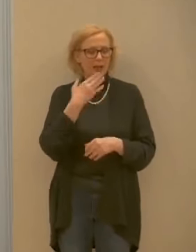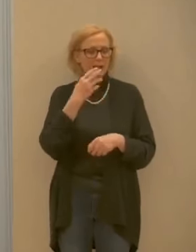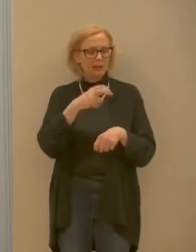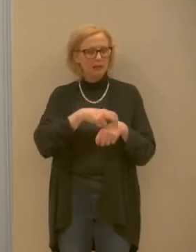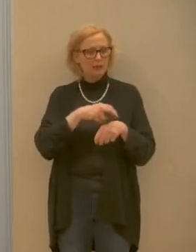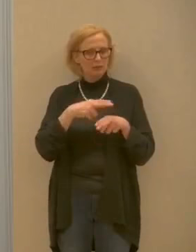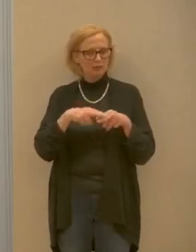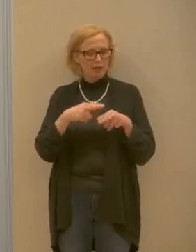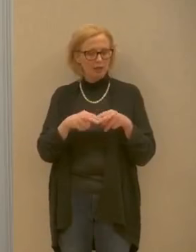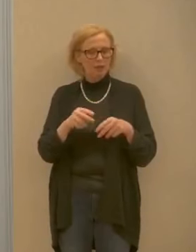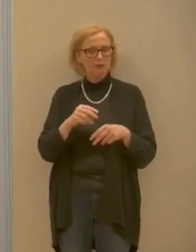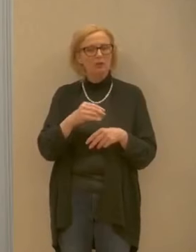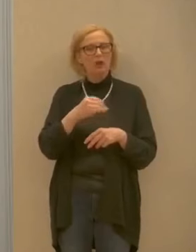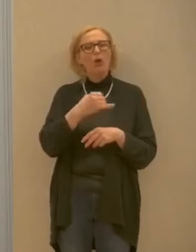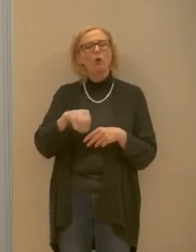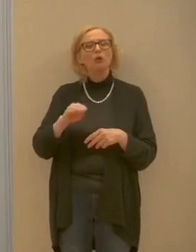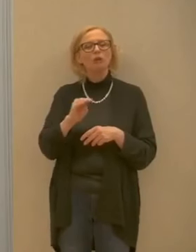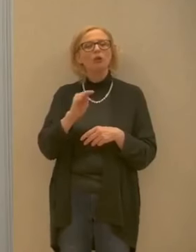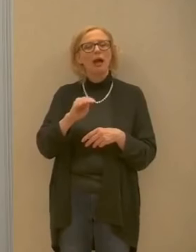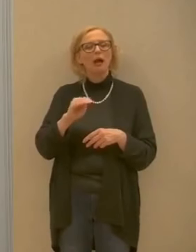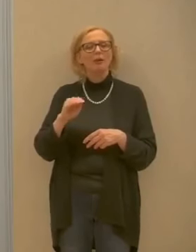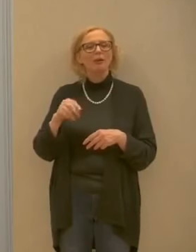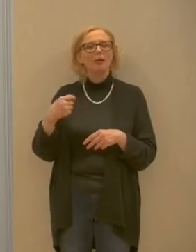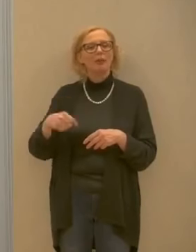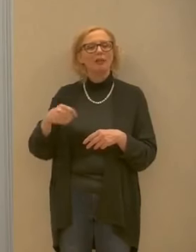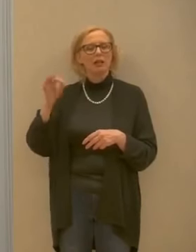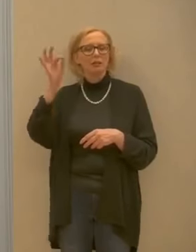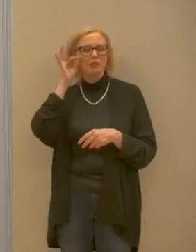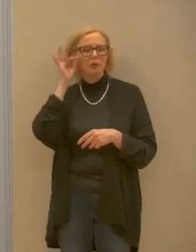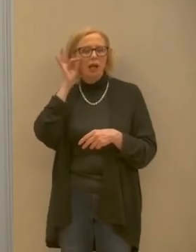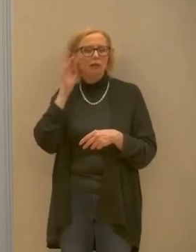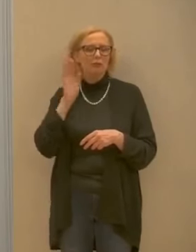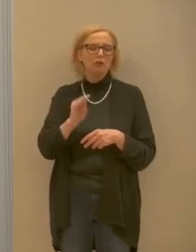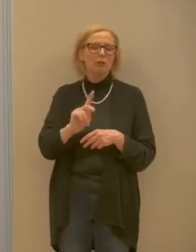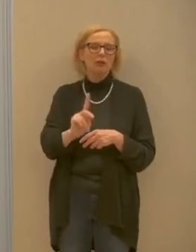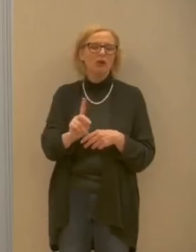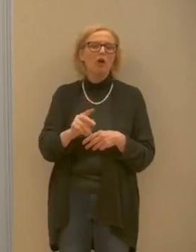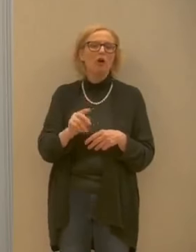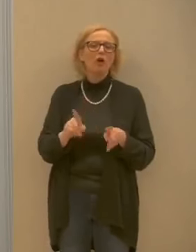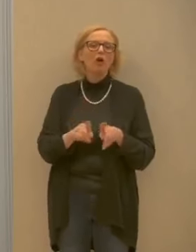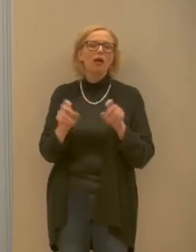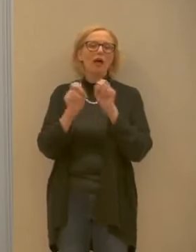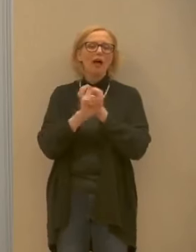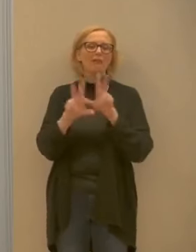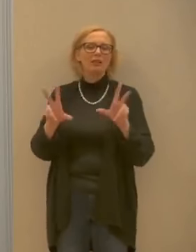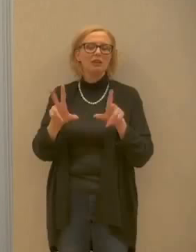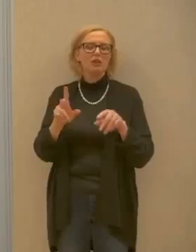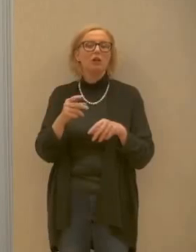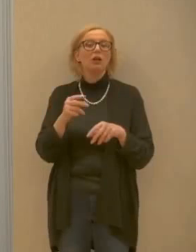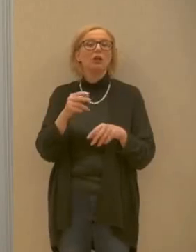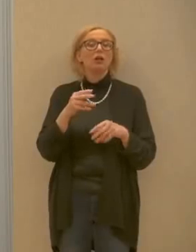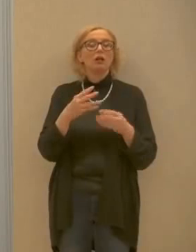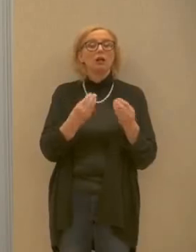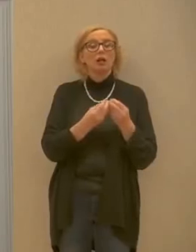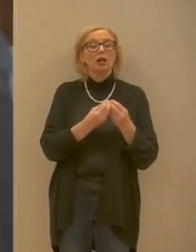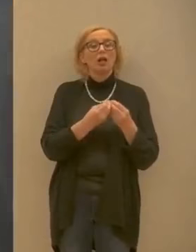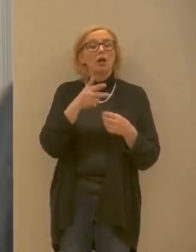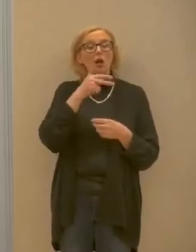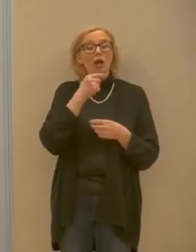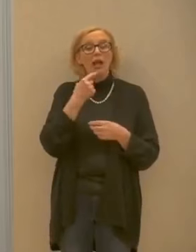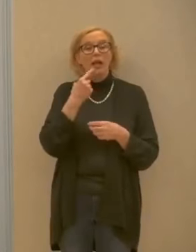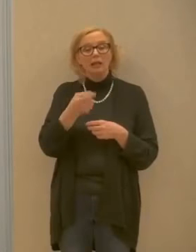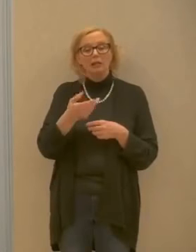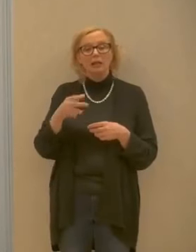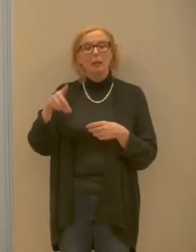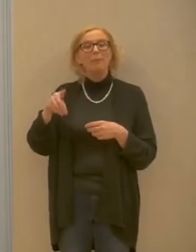'ultima domanda per il presidente Fugatti più che una domanda è una segnalazione di una collega che dice che a Pinzolo sono stati